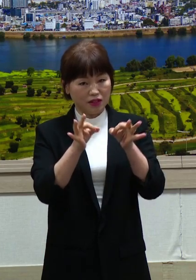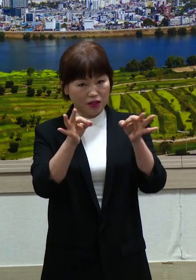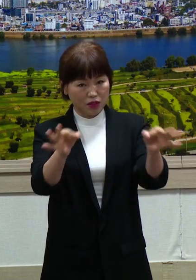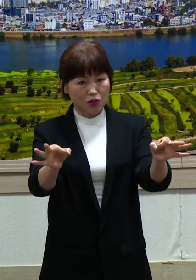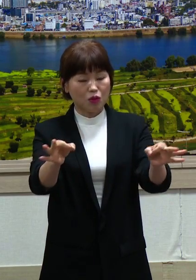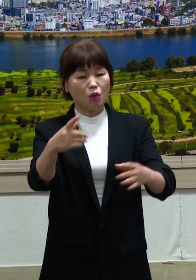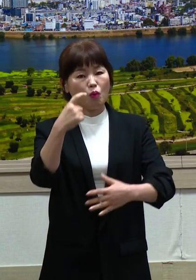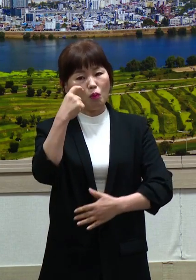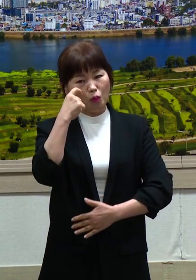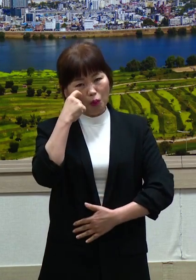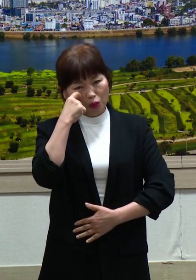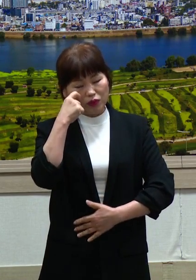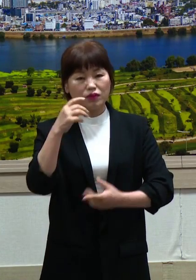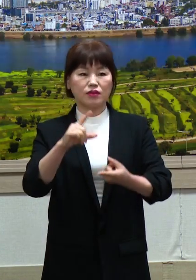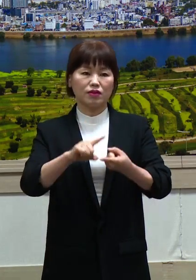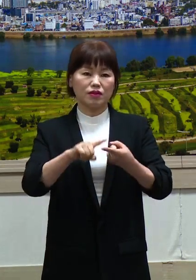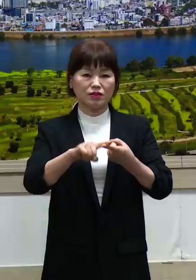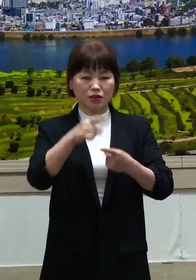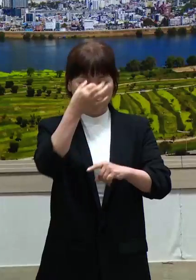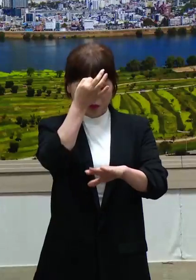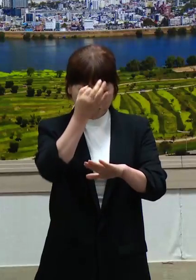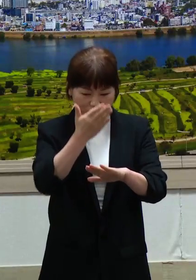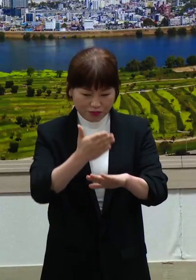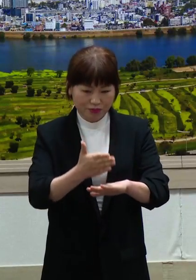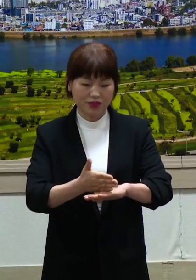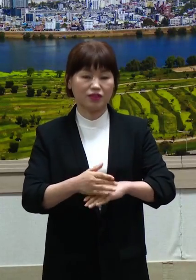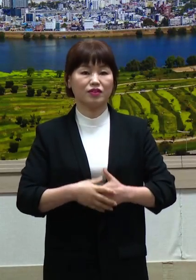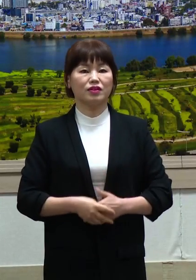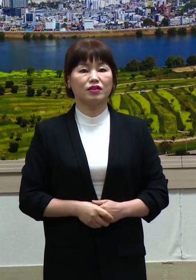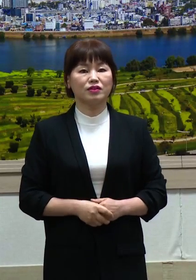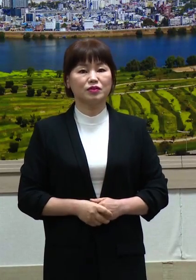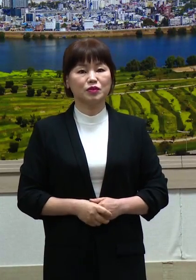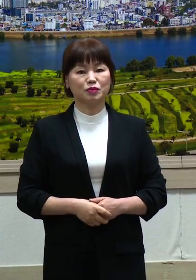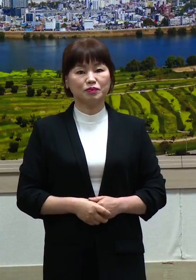지급으로 결정된 것에 송구하다는 말씀을 드립니다.